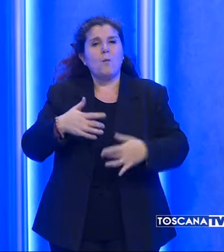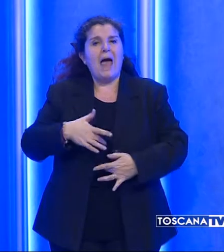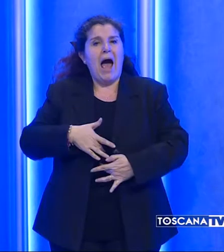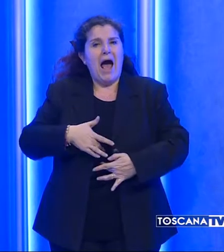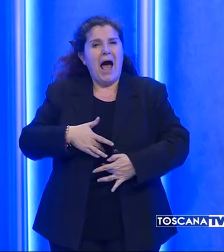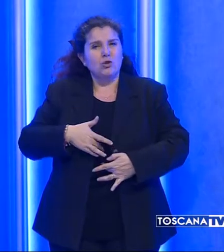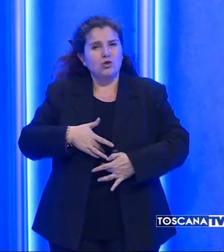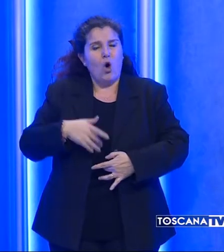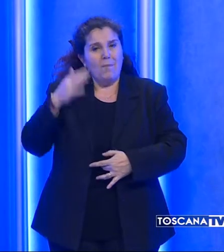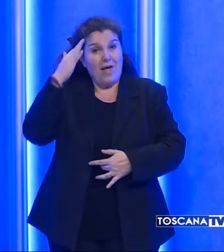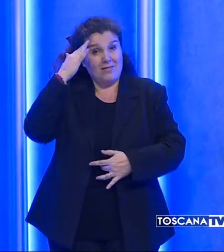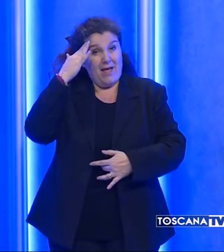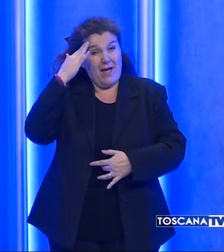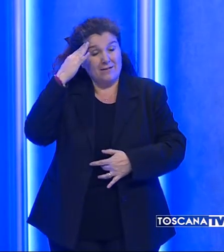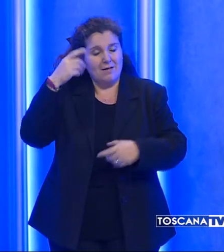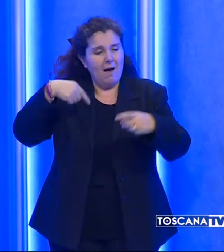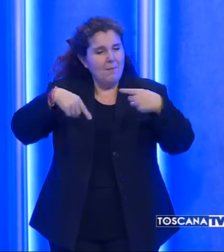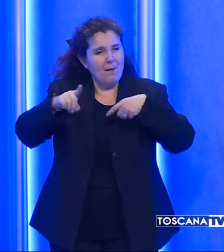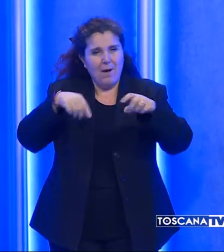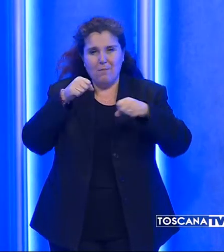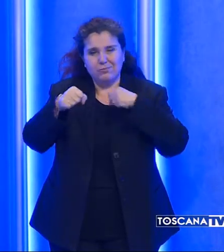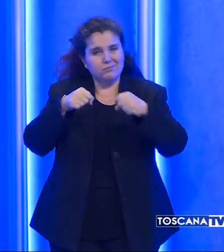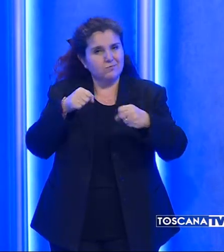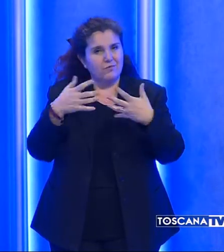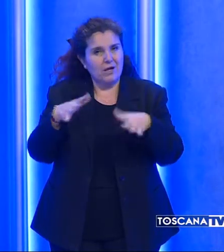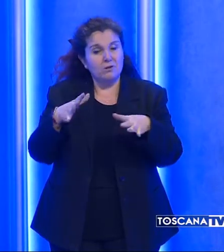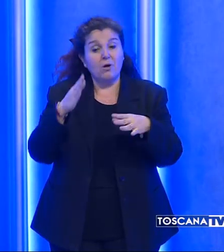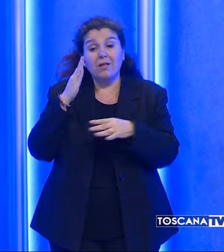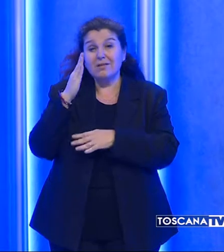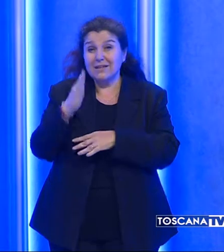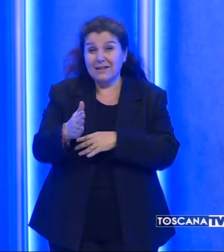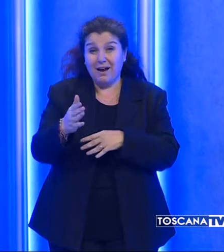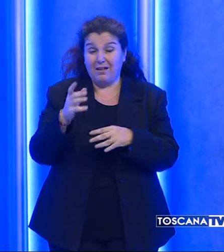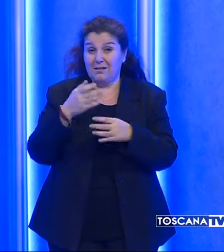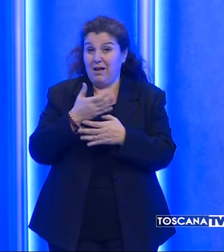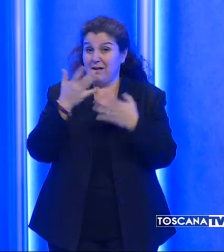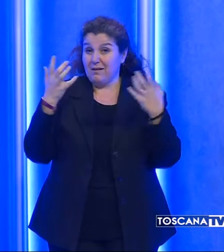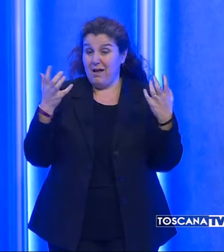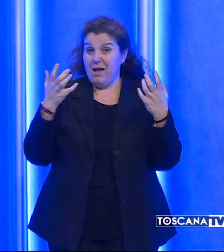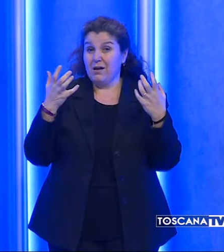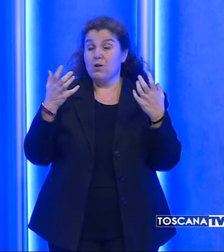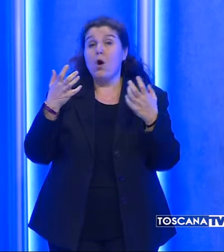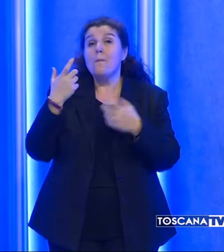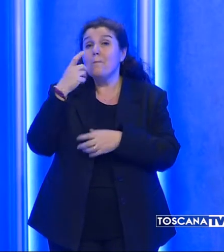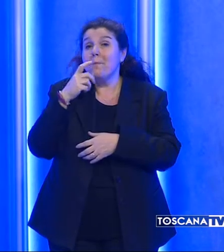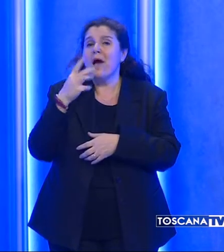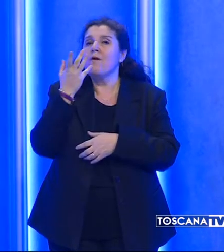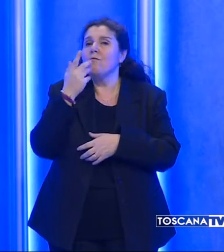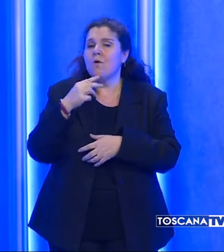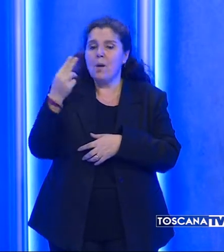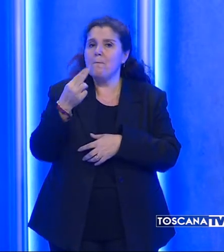e il capo e diretta in modo non equivoco a cagionare la morte del